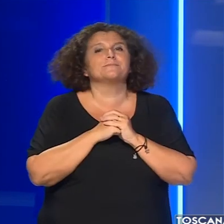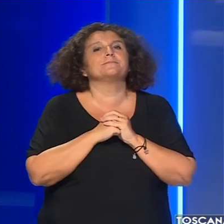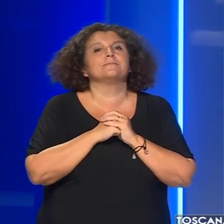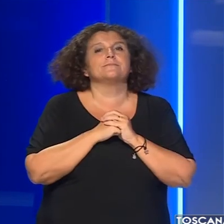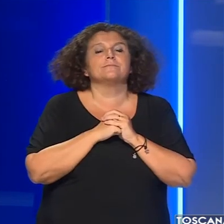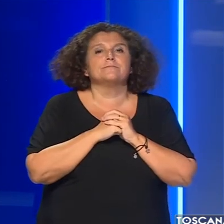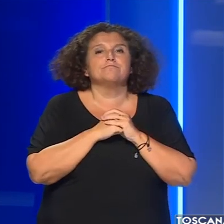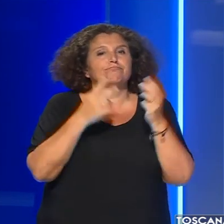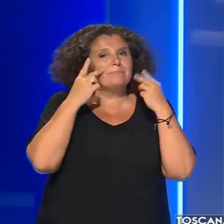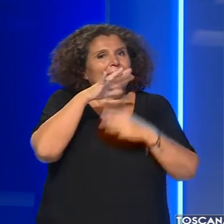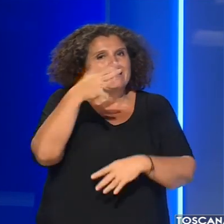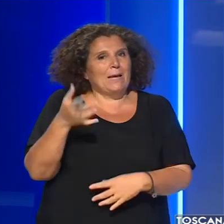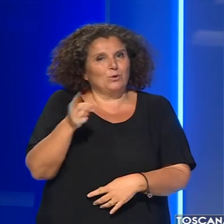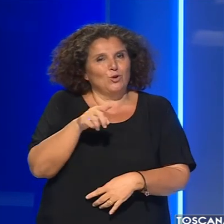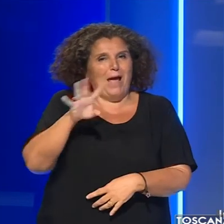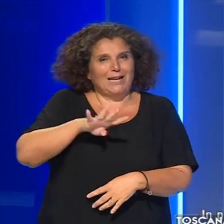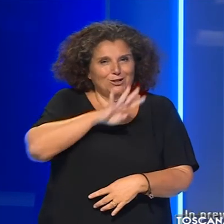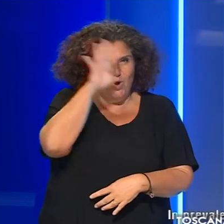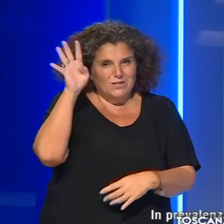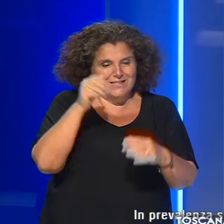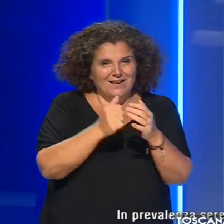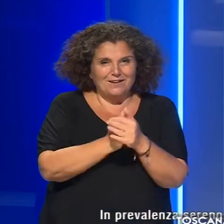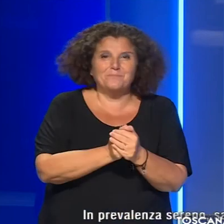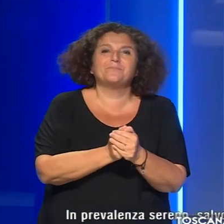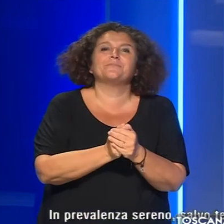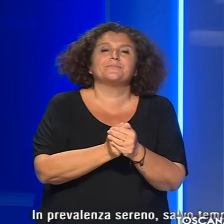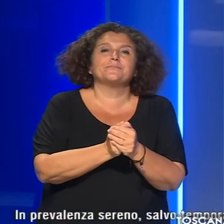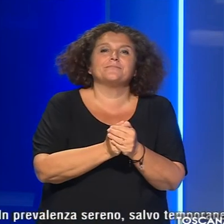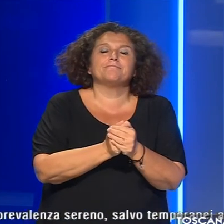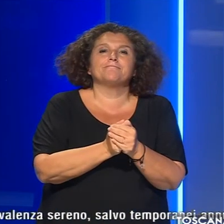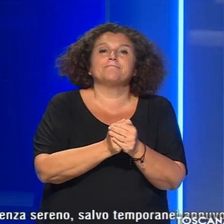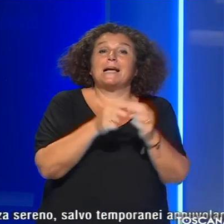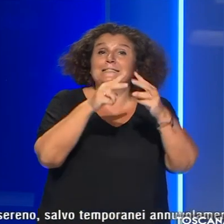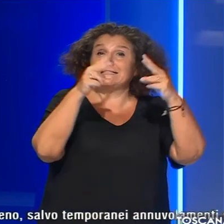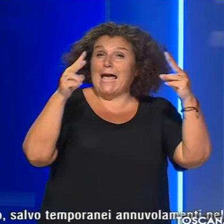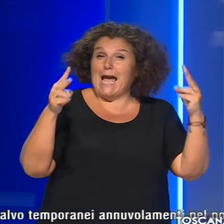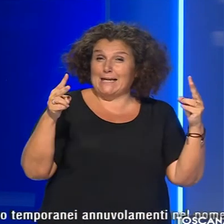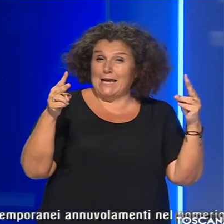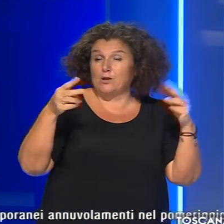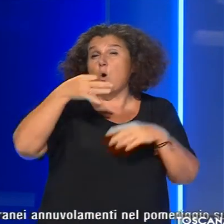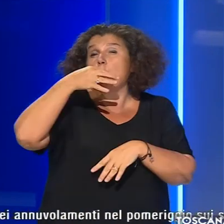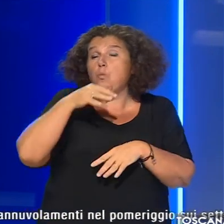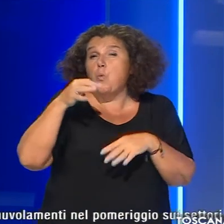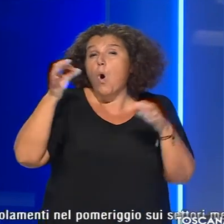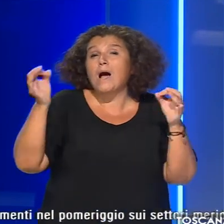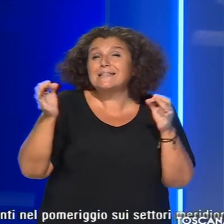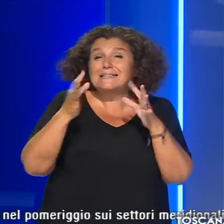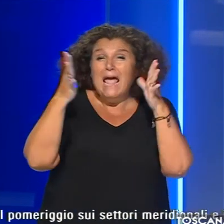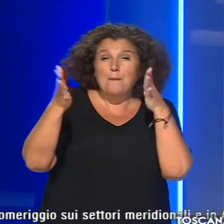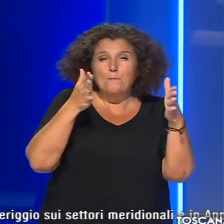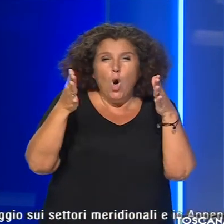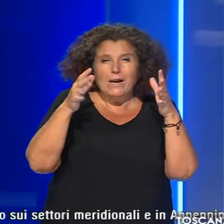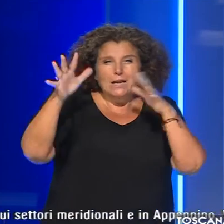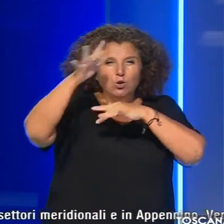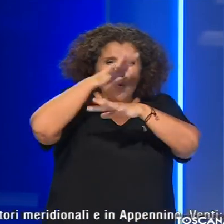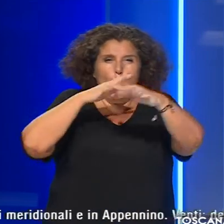E ora le previsioni del tempo per domani in Toscana in prevalenza sereno salvo temporanei annuvolamenti